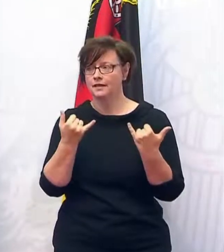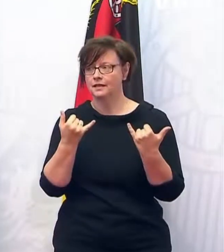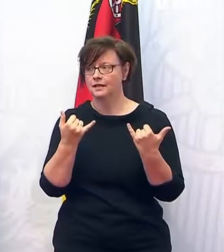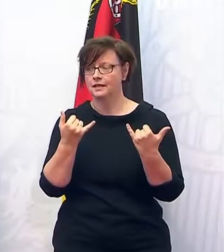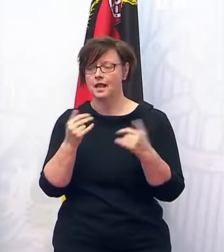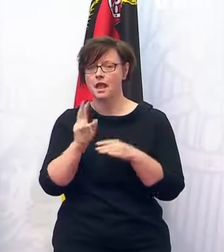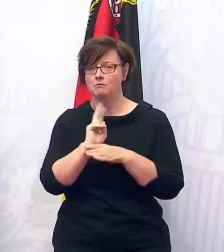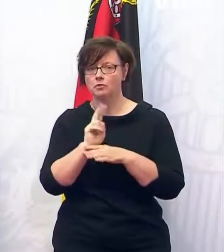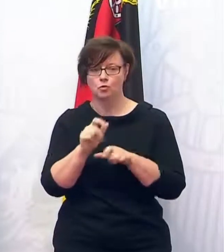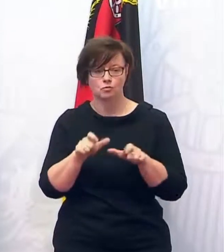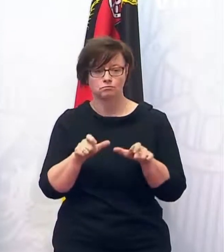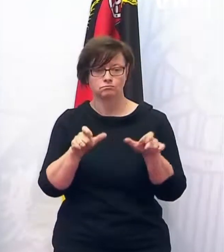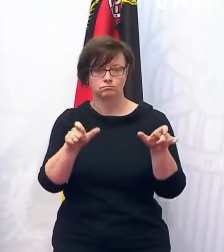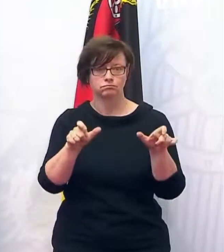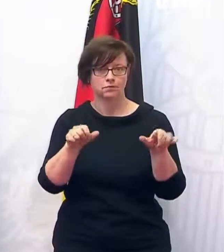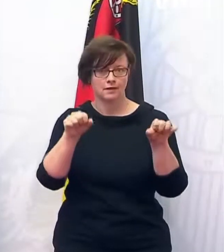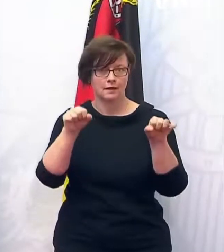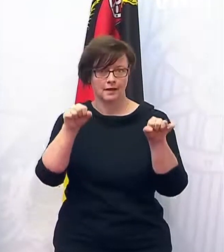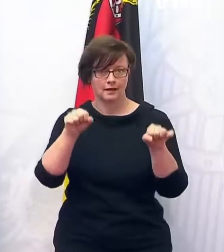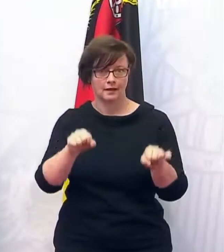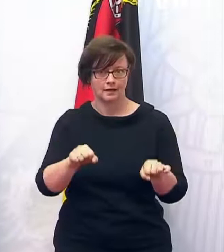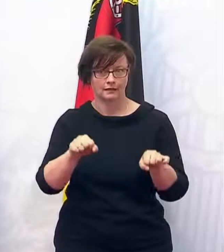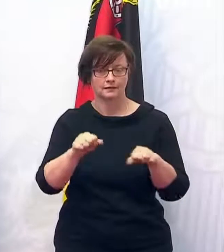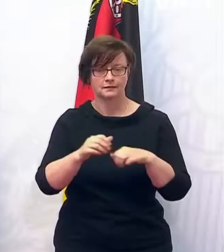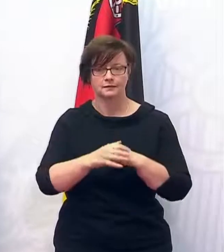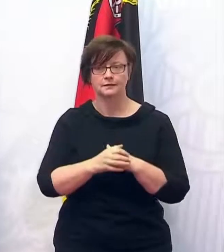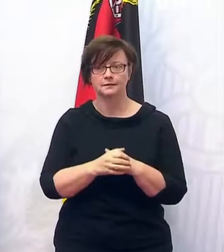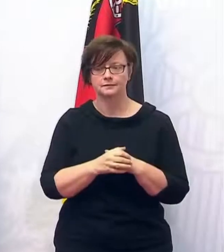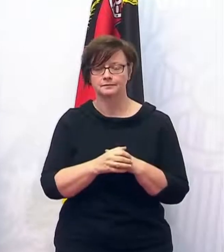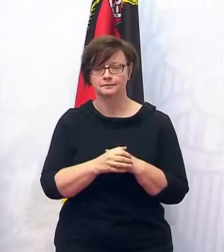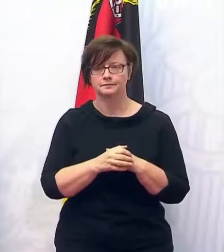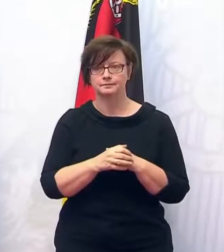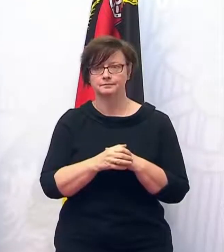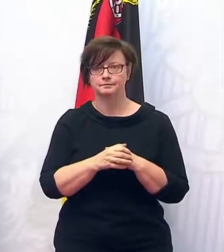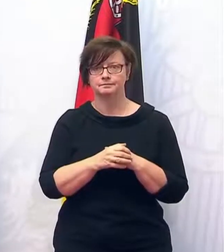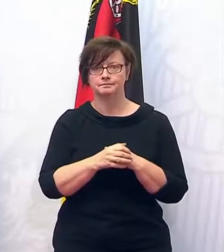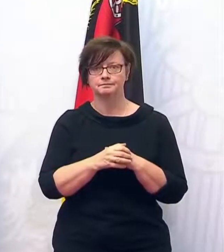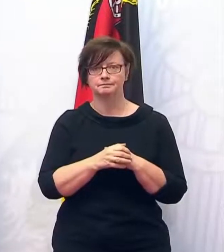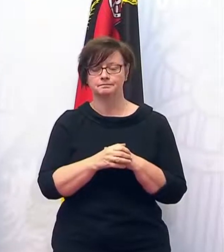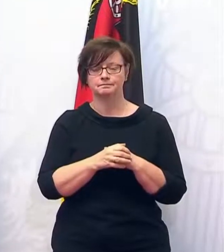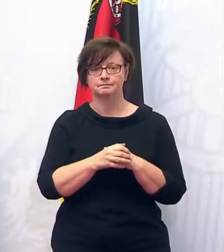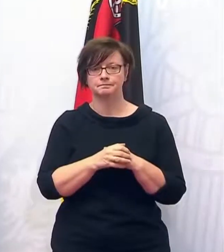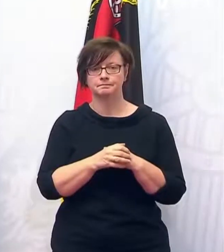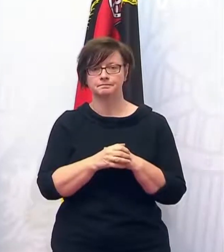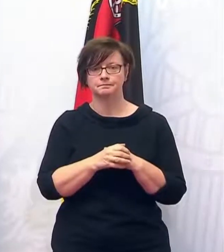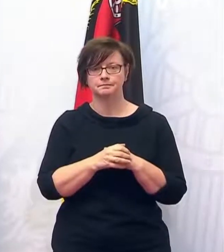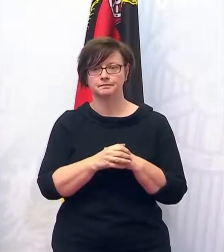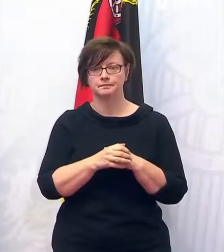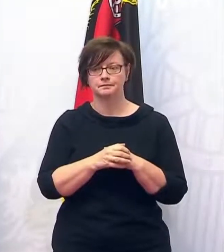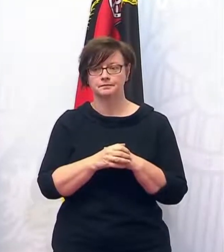ist auch ein bisschen einfach, wie man schreibt. hat sich viele Leute getestet und man weiß noch nicht mal, wie viele Tests der in Wirklichkeit eingekauft wird.